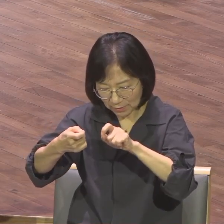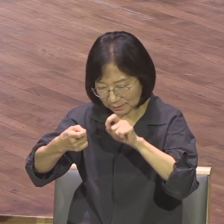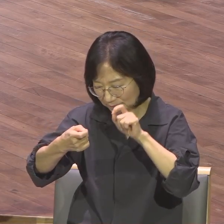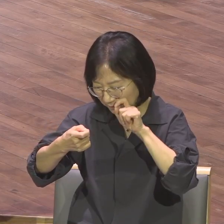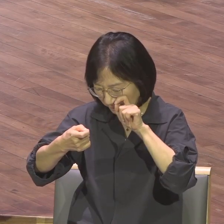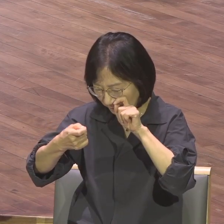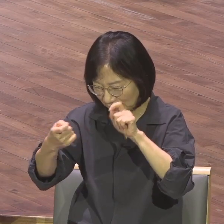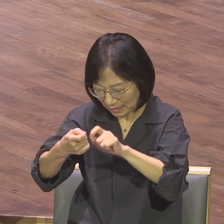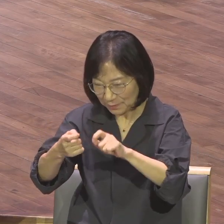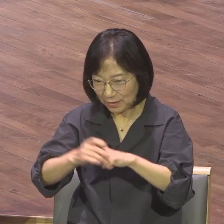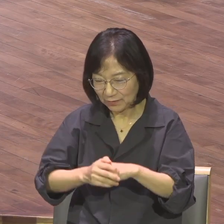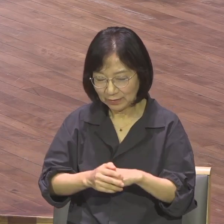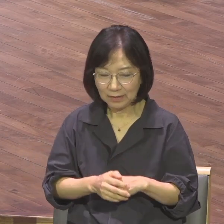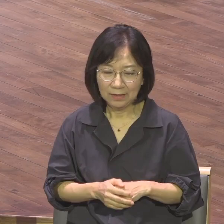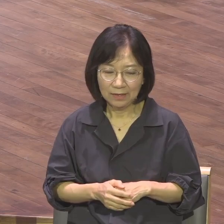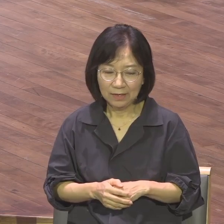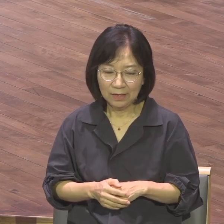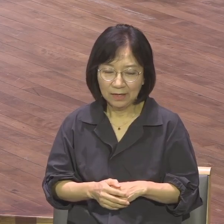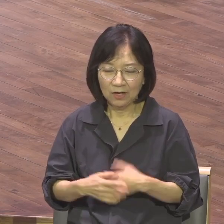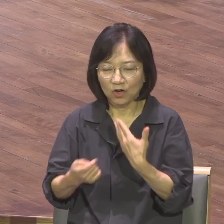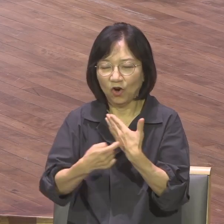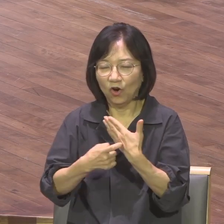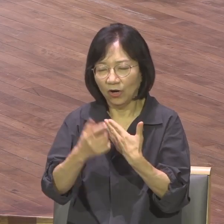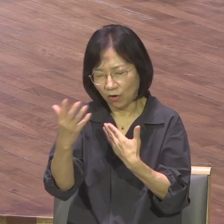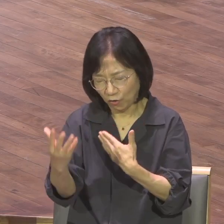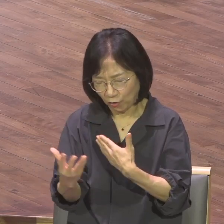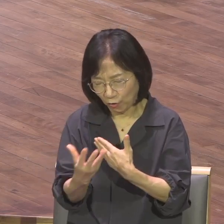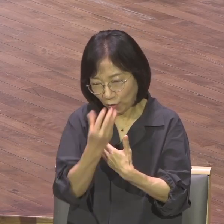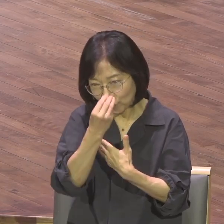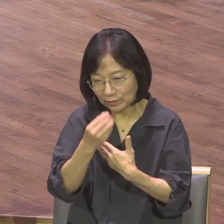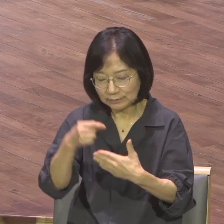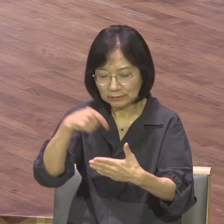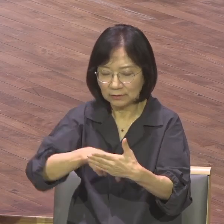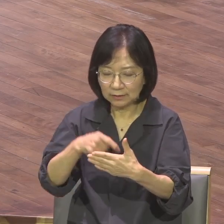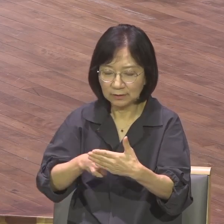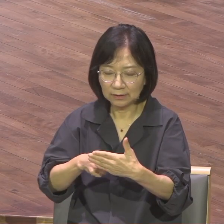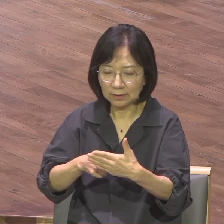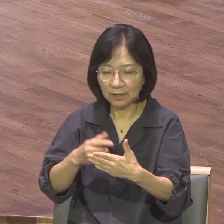자들에게서 네가 돌아서라 얘기하고 있습니다. 경건의 모양